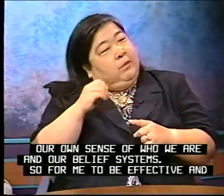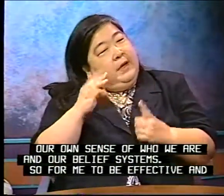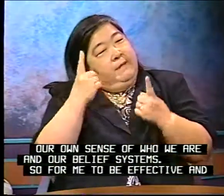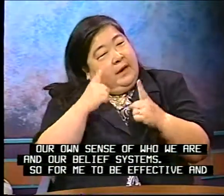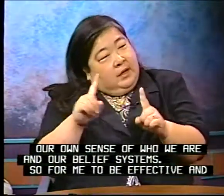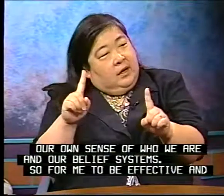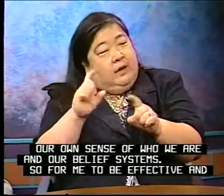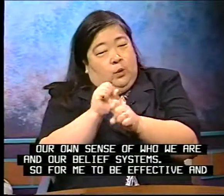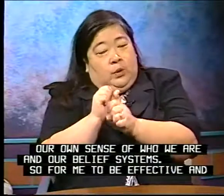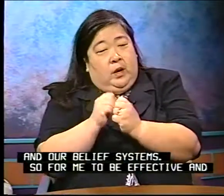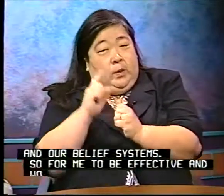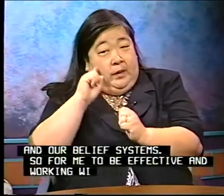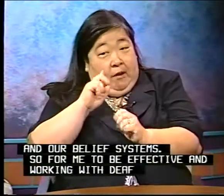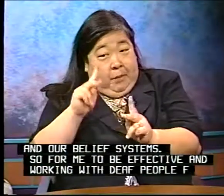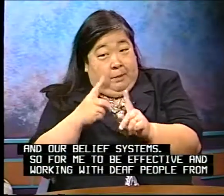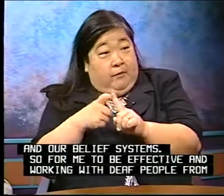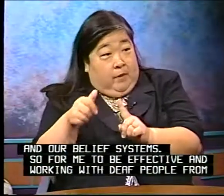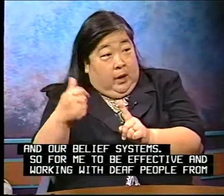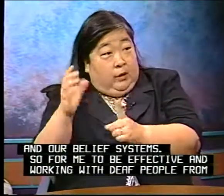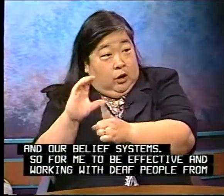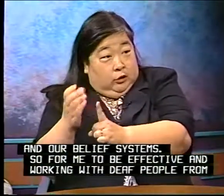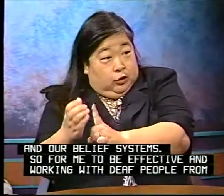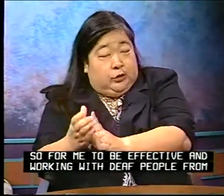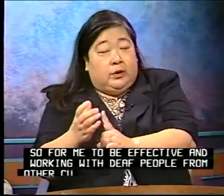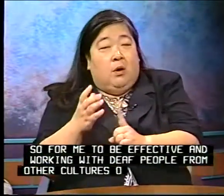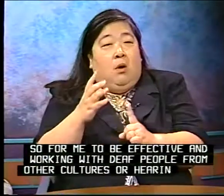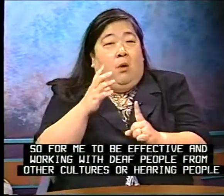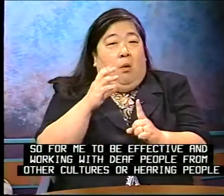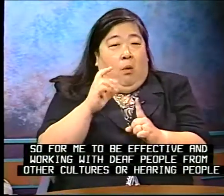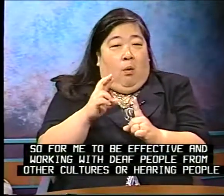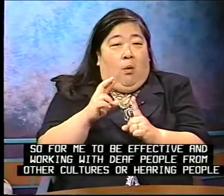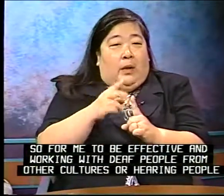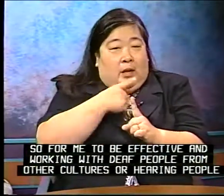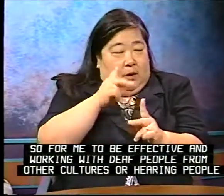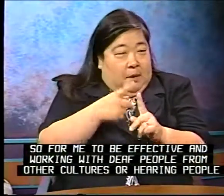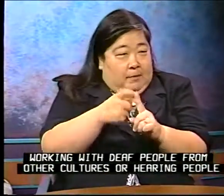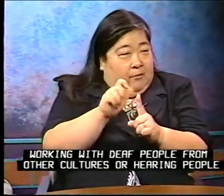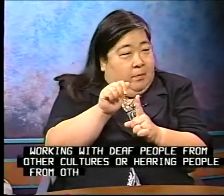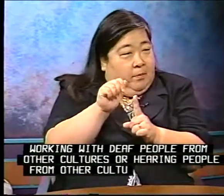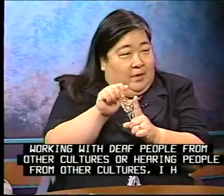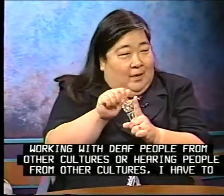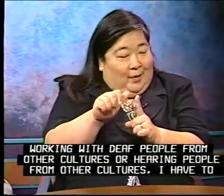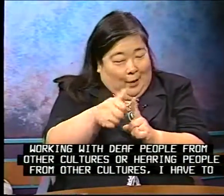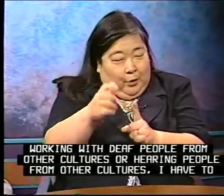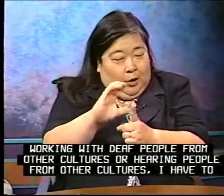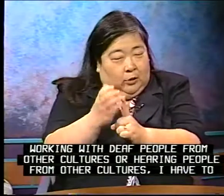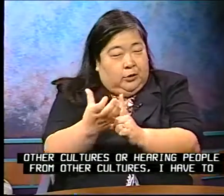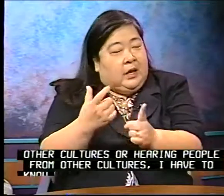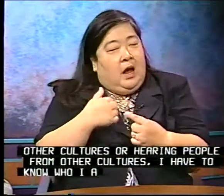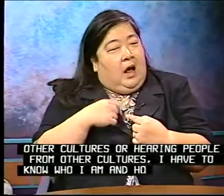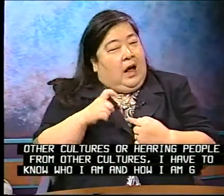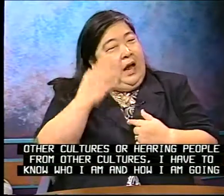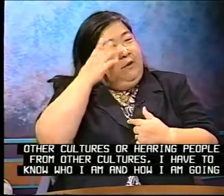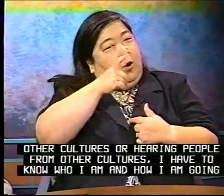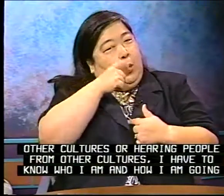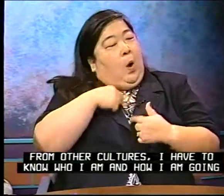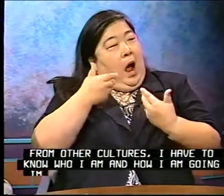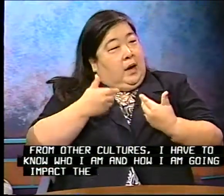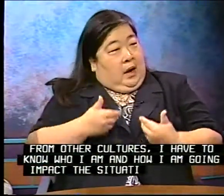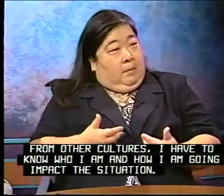be effective in working with deaf people from other cultures or hearing people from other cultures, I have to know who I am